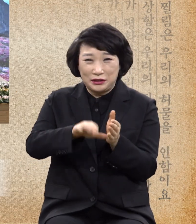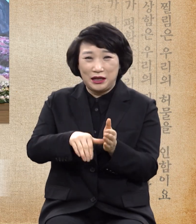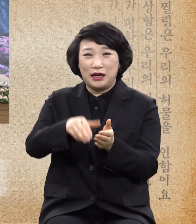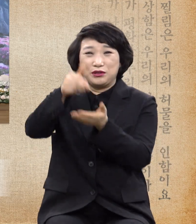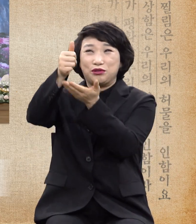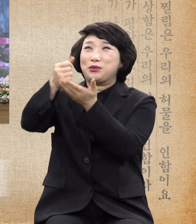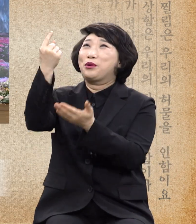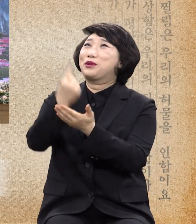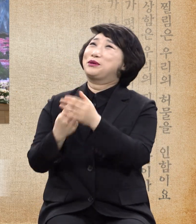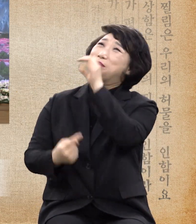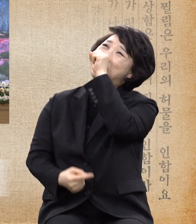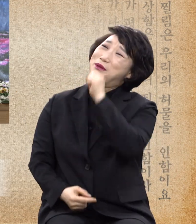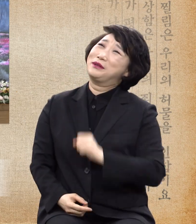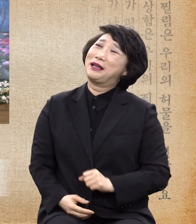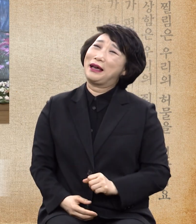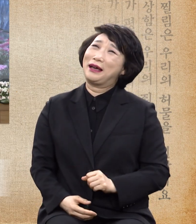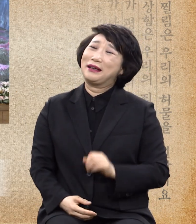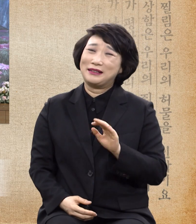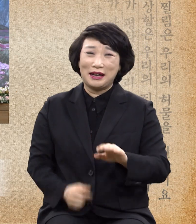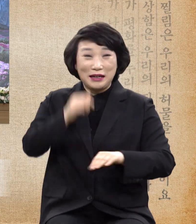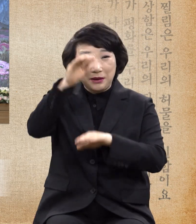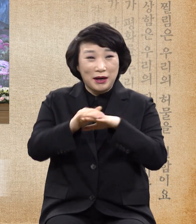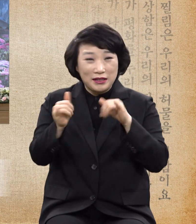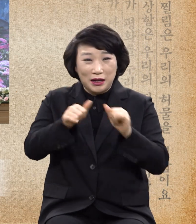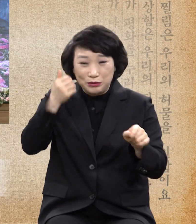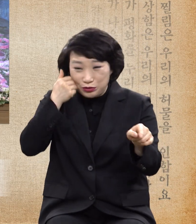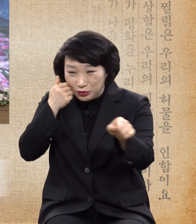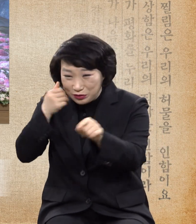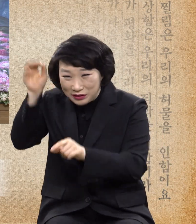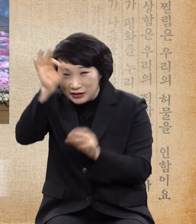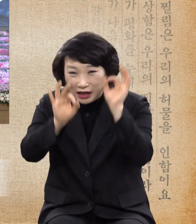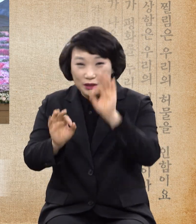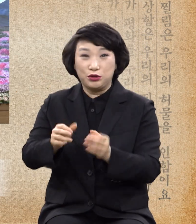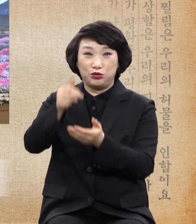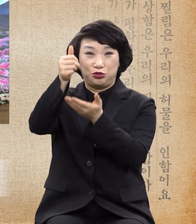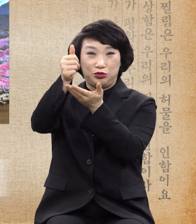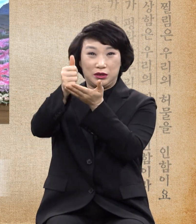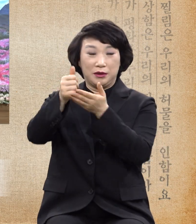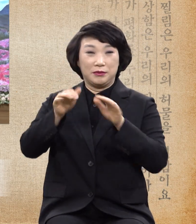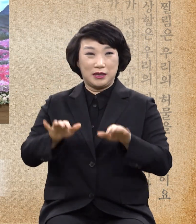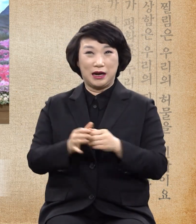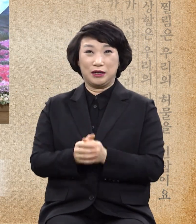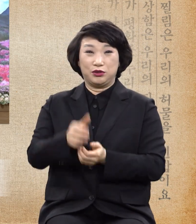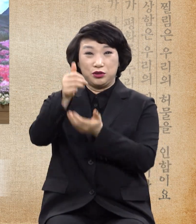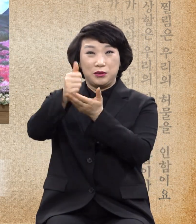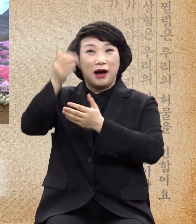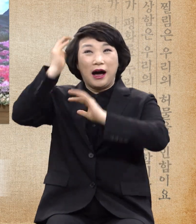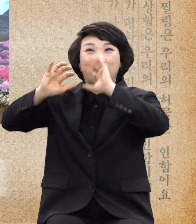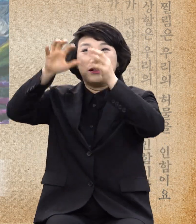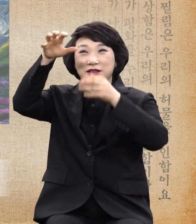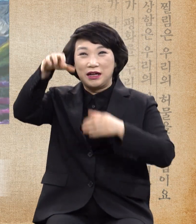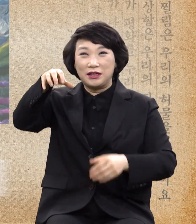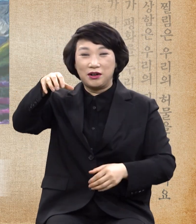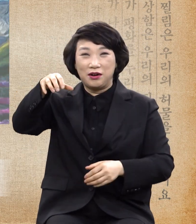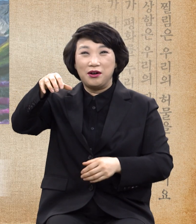예배하는 자를 자치신다고 하는 주님이 주님이 공중에서 강림하시는